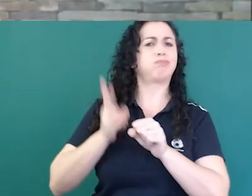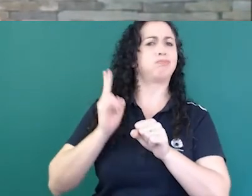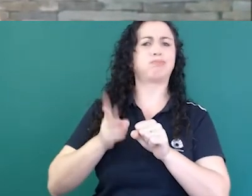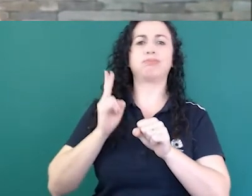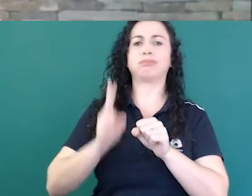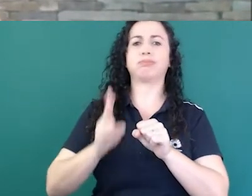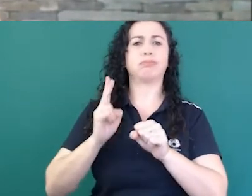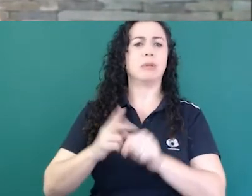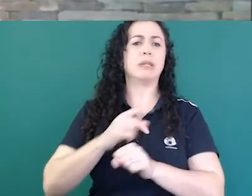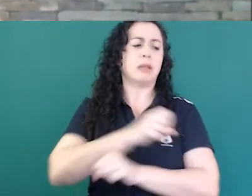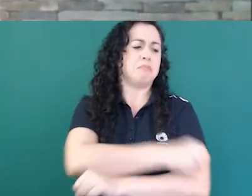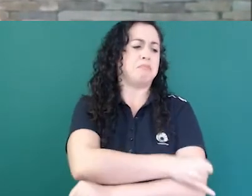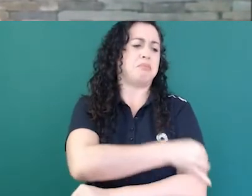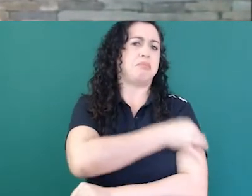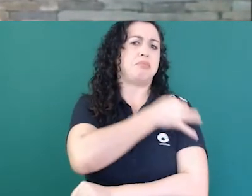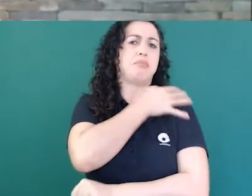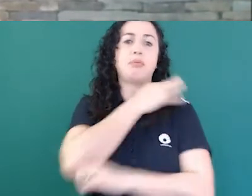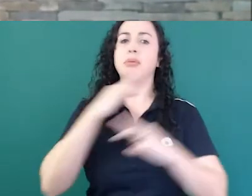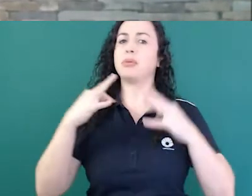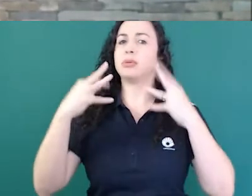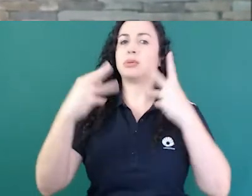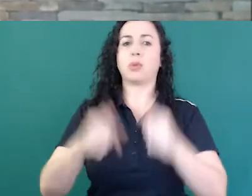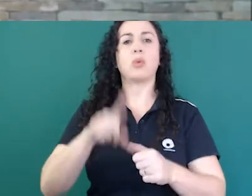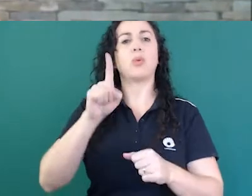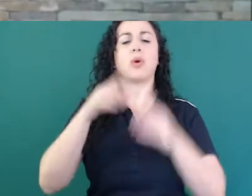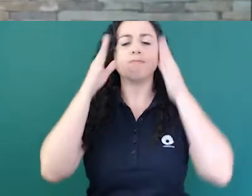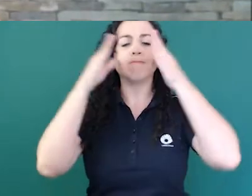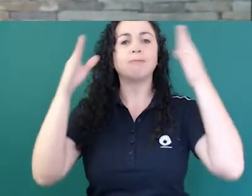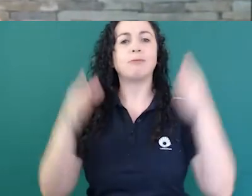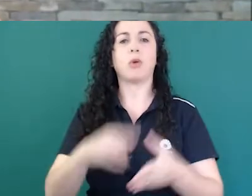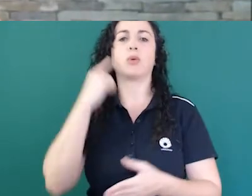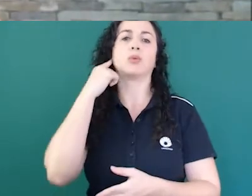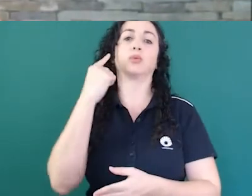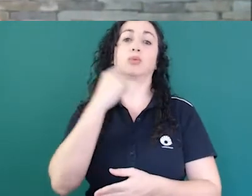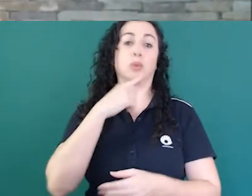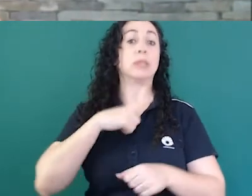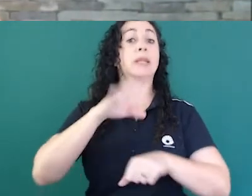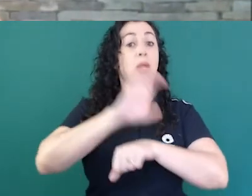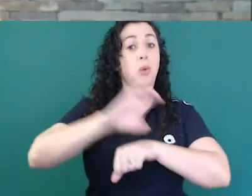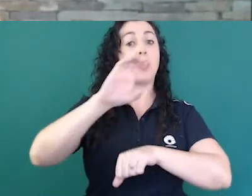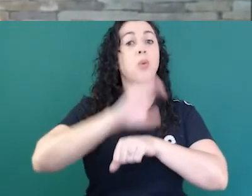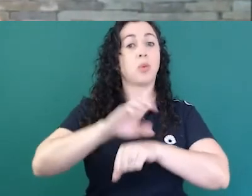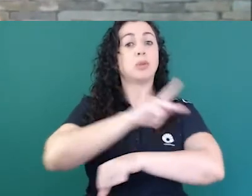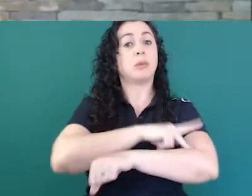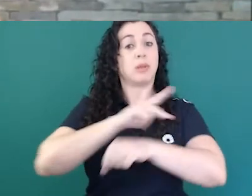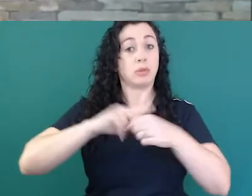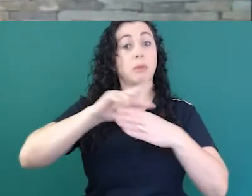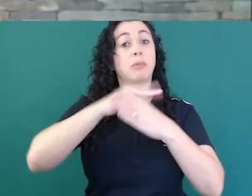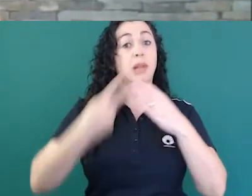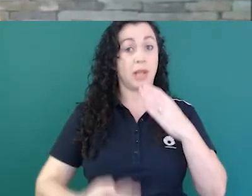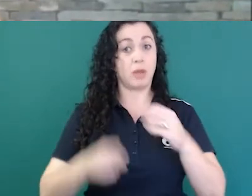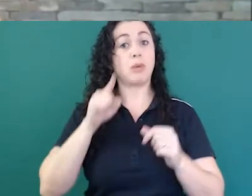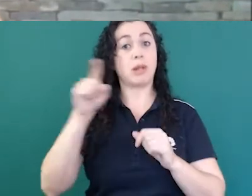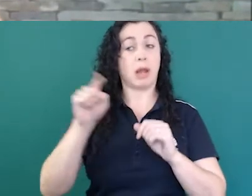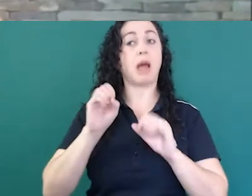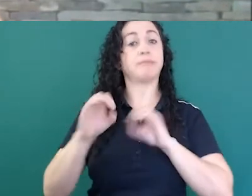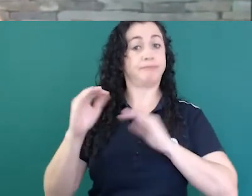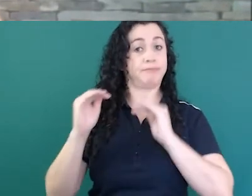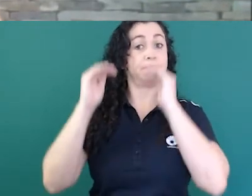infantil até a faculdade, eles têm também lá o curso de pedagogia bilíngue, e